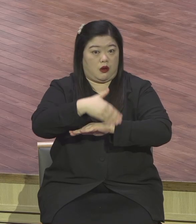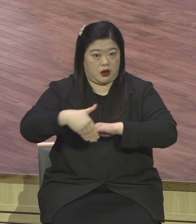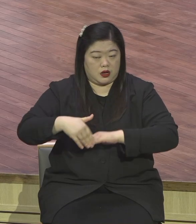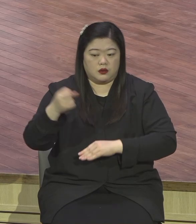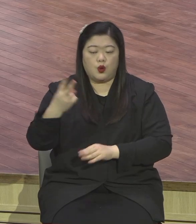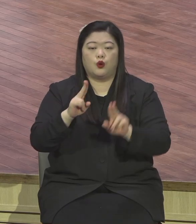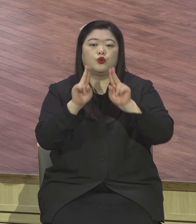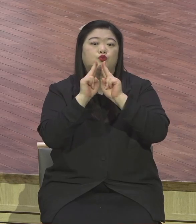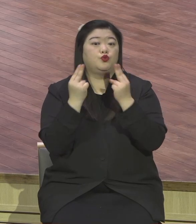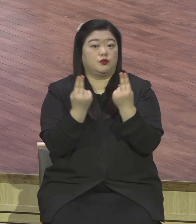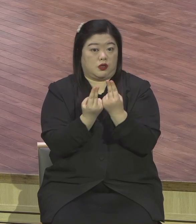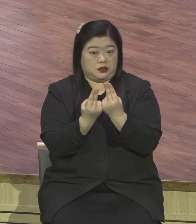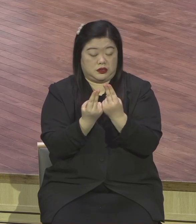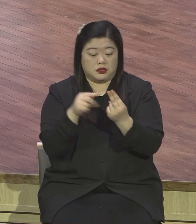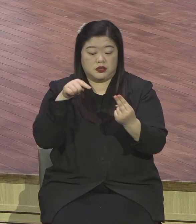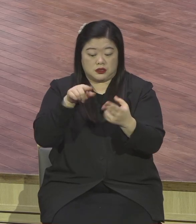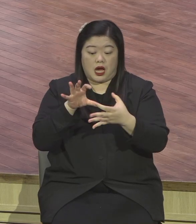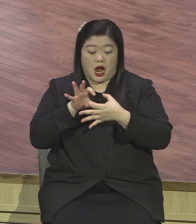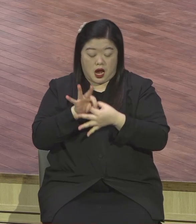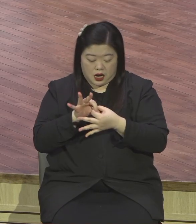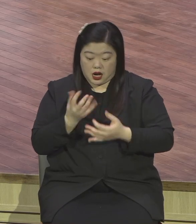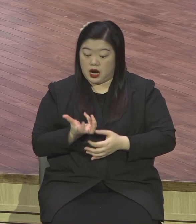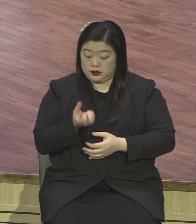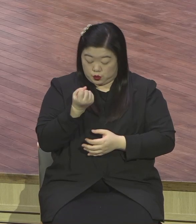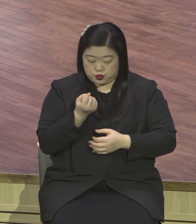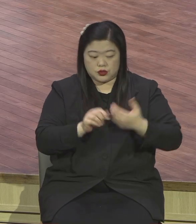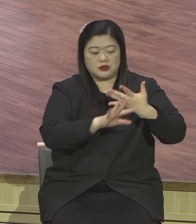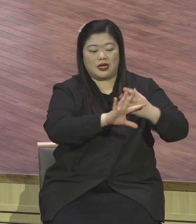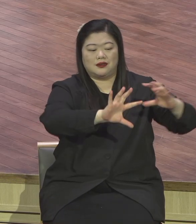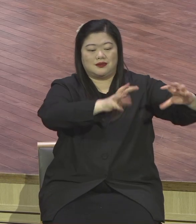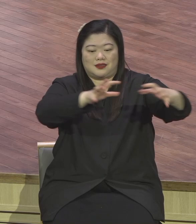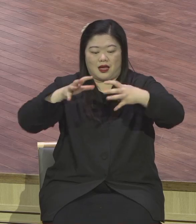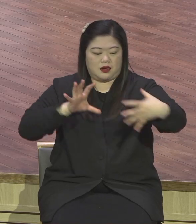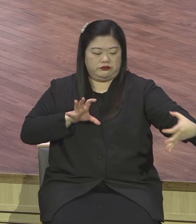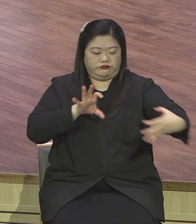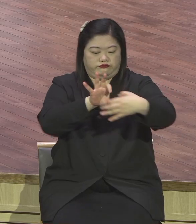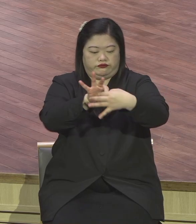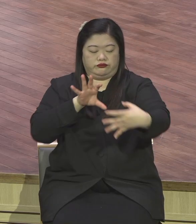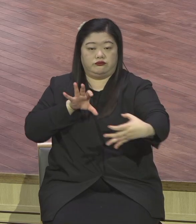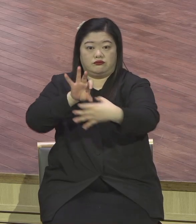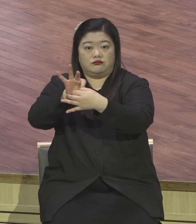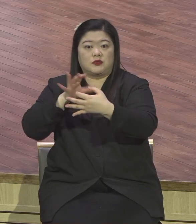있는 다민족 국가와도 그렇게 연결돼서 보험의 문을 더 크게 열어갈 것입니다.